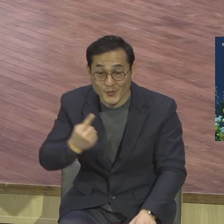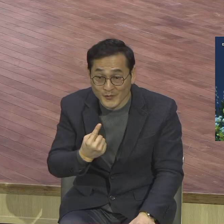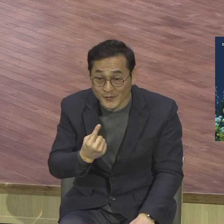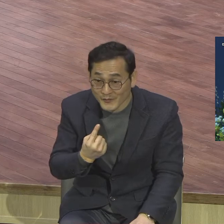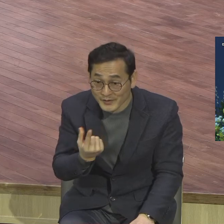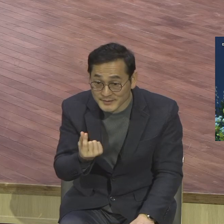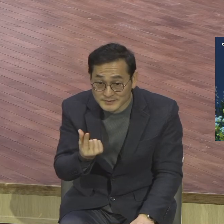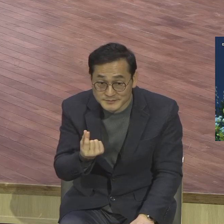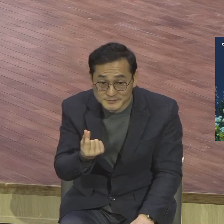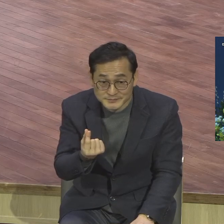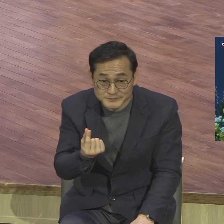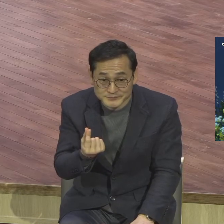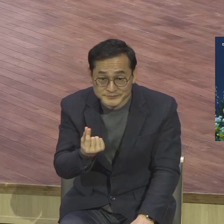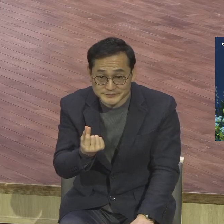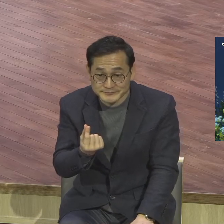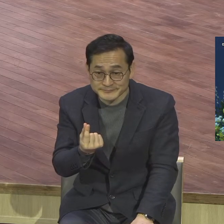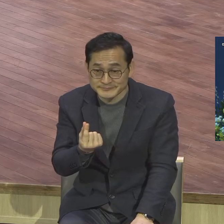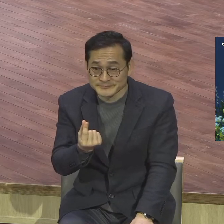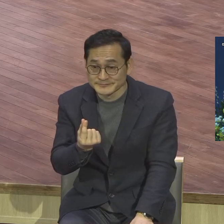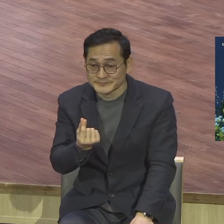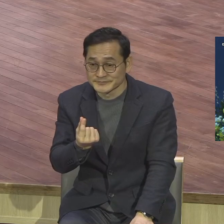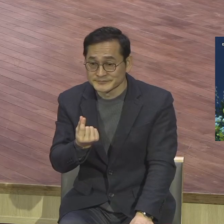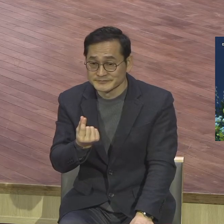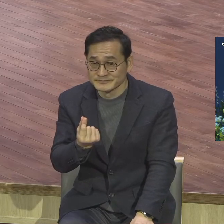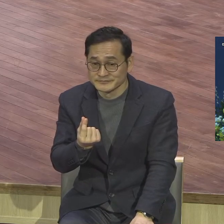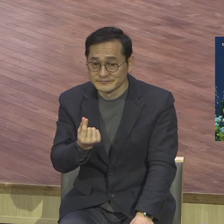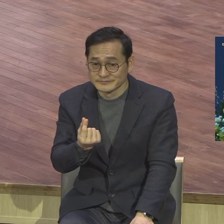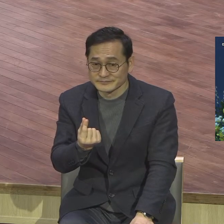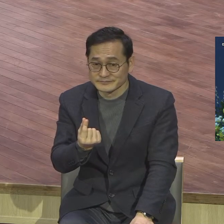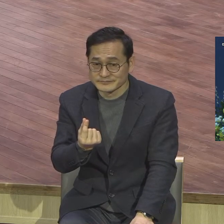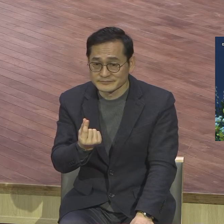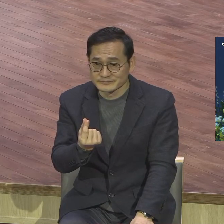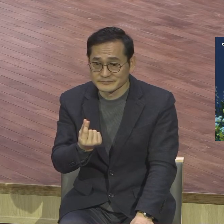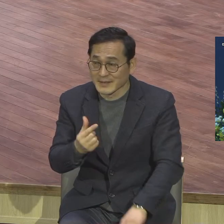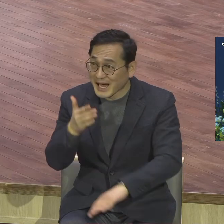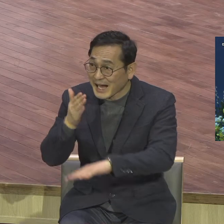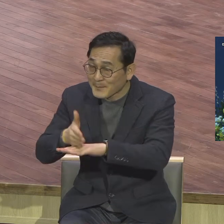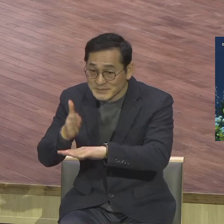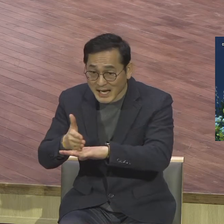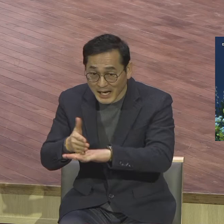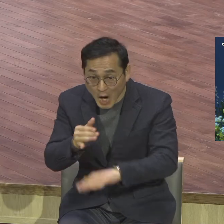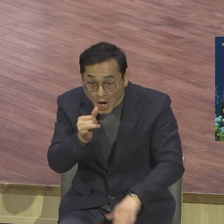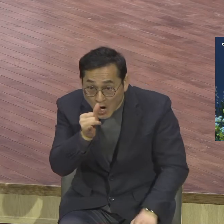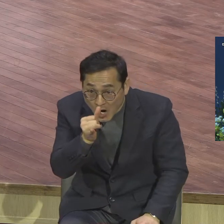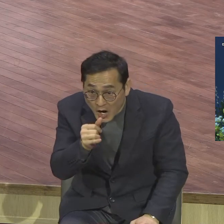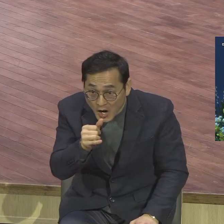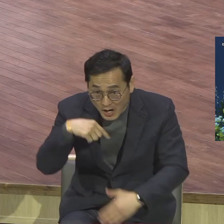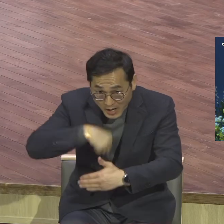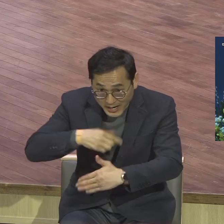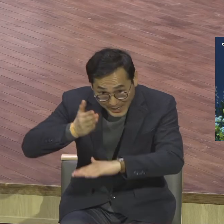감사의 고백이 나오기는 합니까 감사합니까